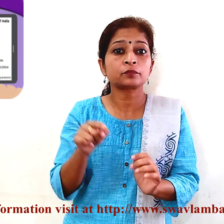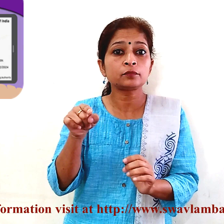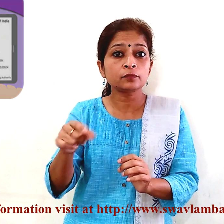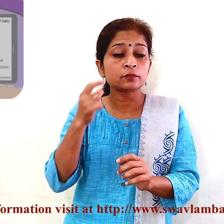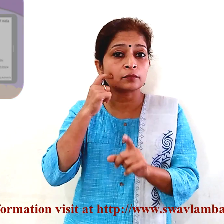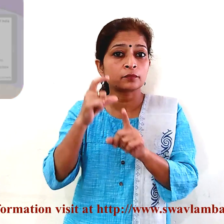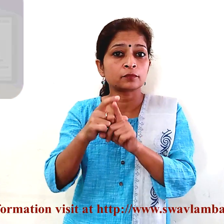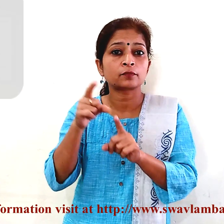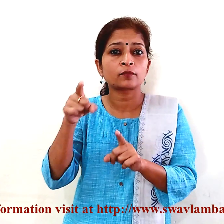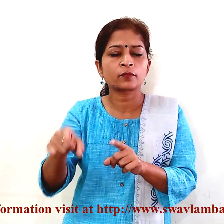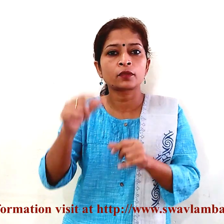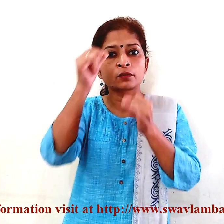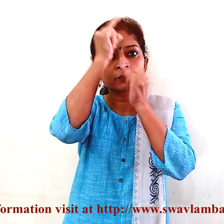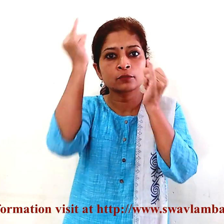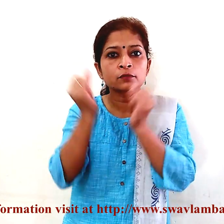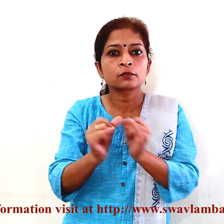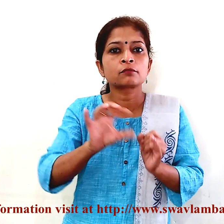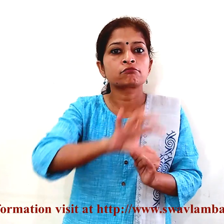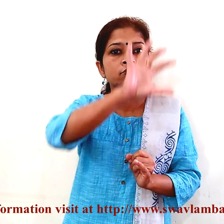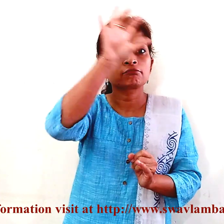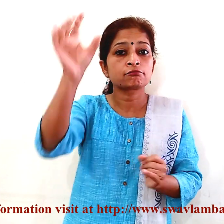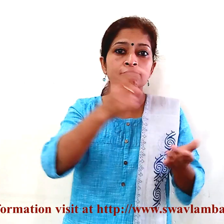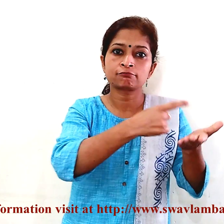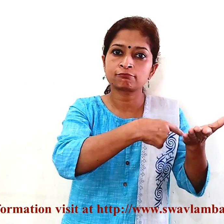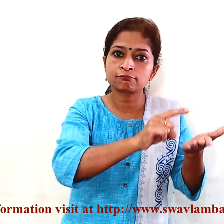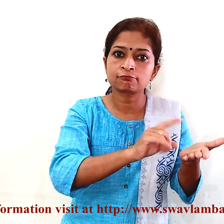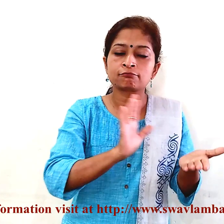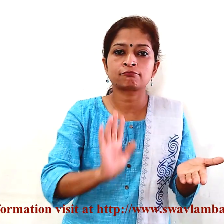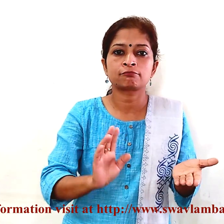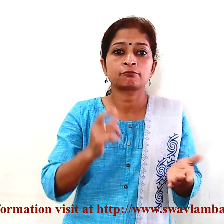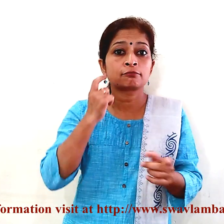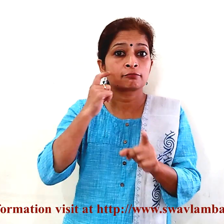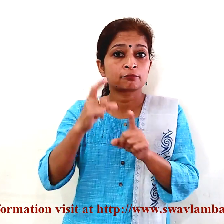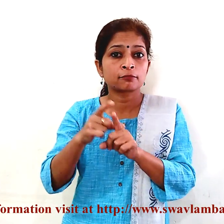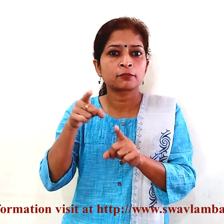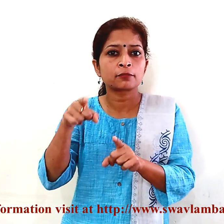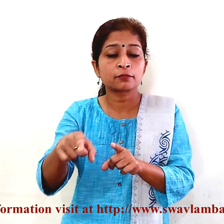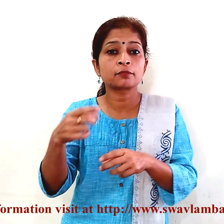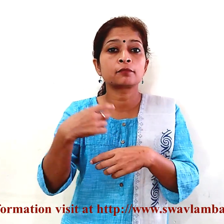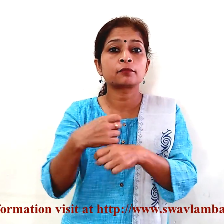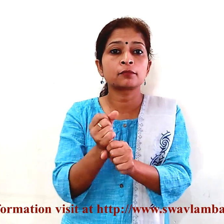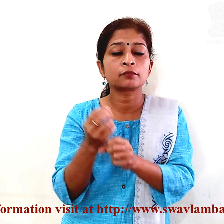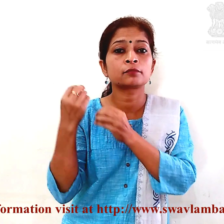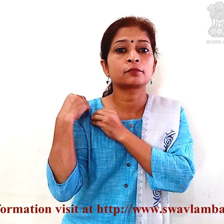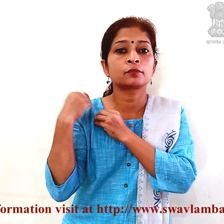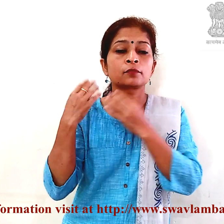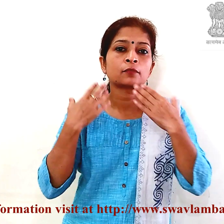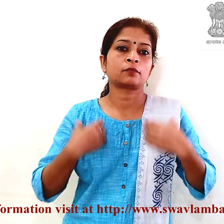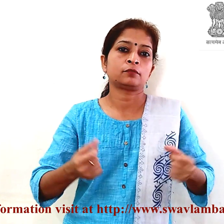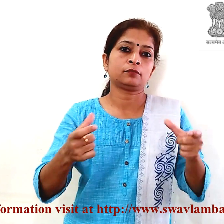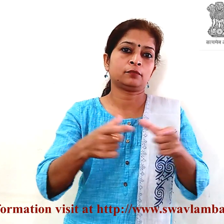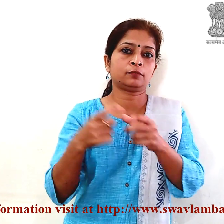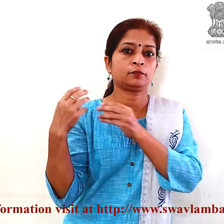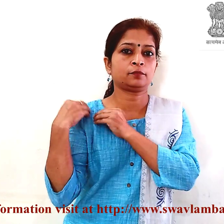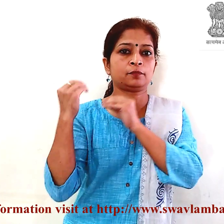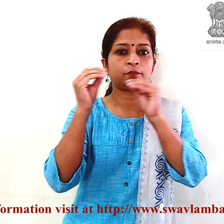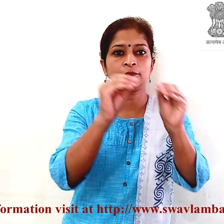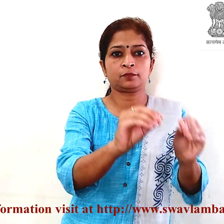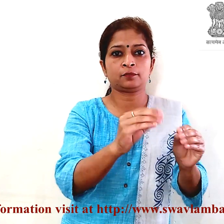कार पूरे देश भर में मानने होगा। आईडी कार को बनाने की जिम्मेदारी स्वास्तेविभाग को सौपी गई है। यूडी